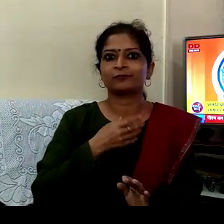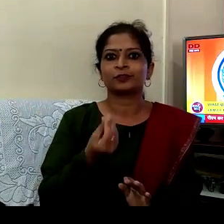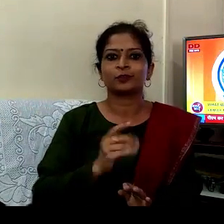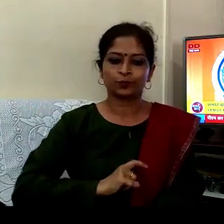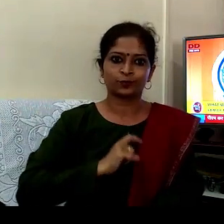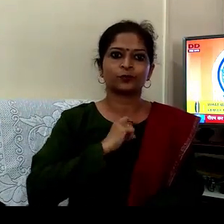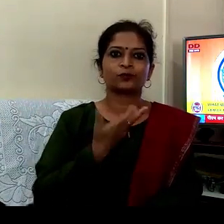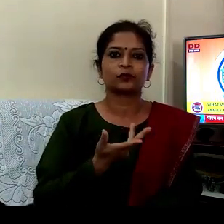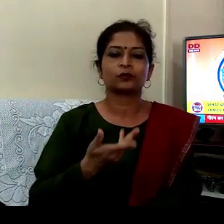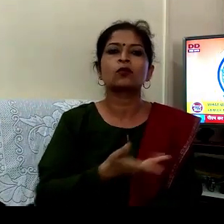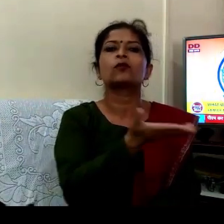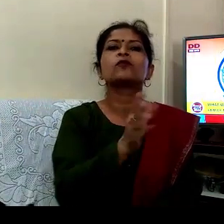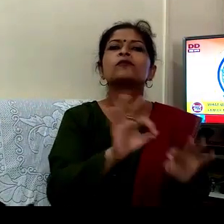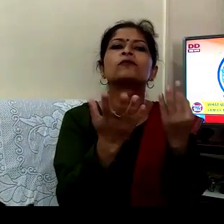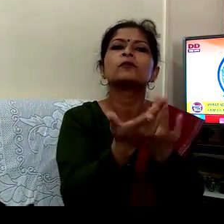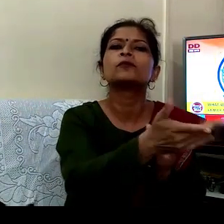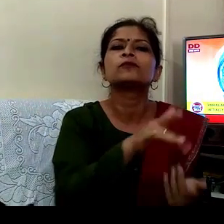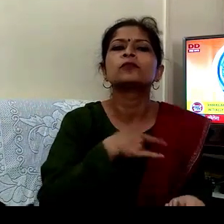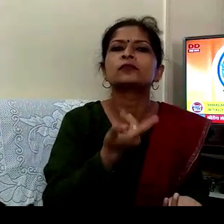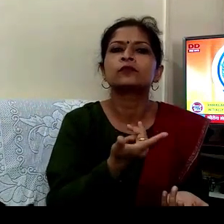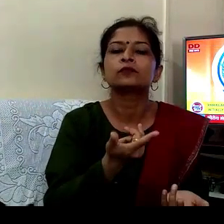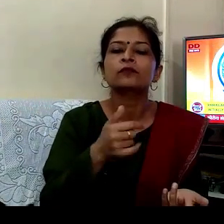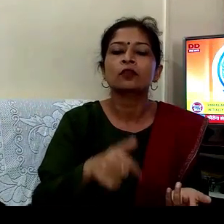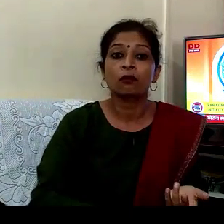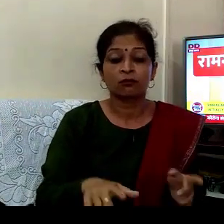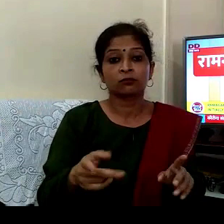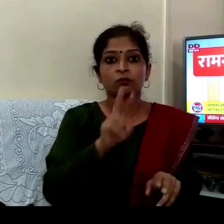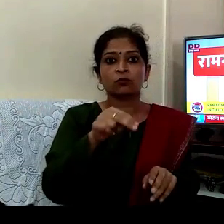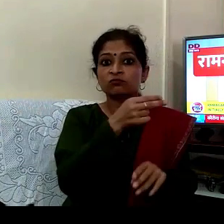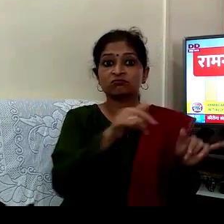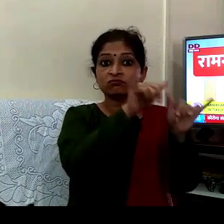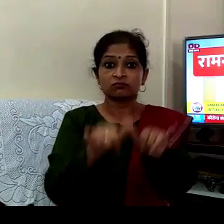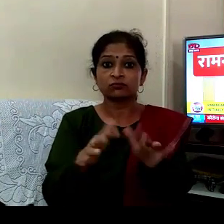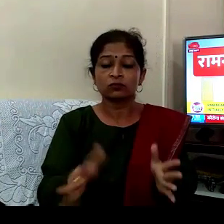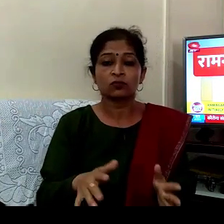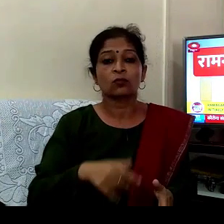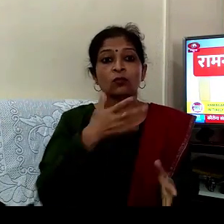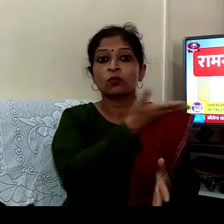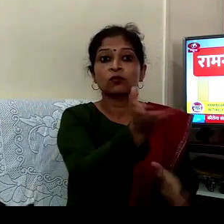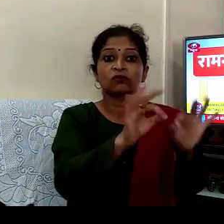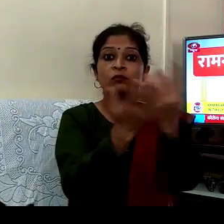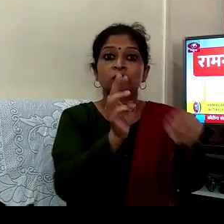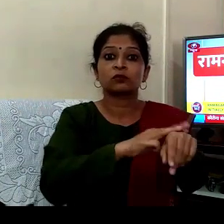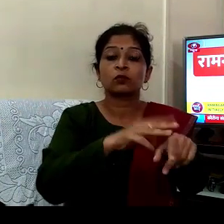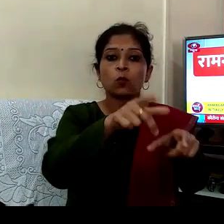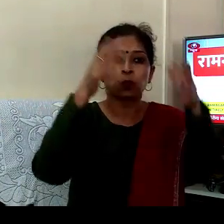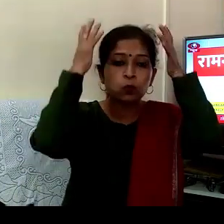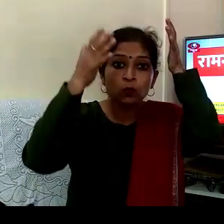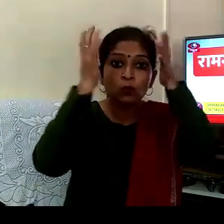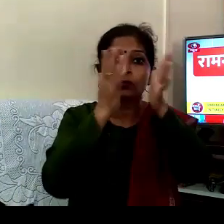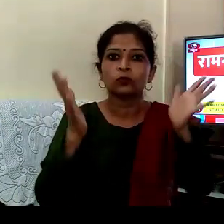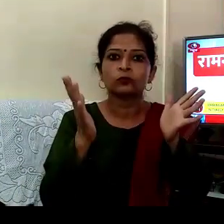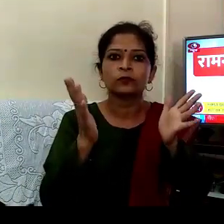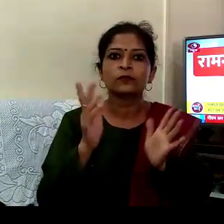پریوار کے لوگوں کی منستتی کیا تھی جب میں ہسپٹل میں ایڈمیٹ ہوا تھا پہلے تو سب بہت سٹریس میں تھے جارہ اٹینشن ہو سب تھا